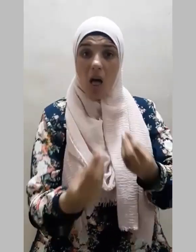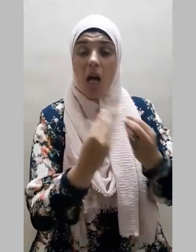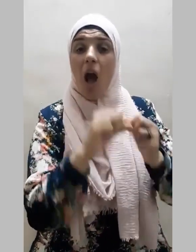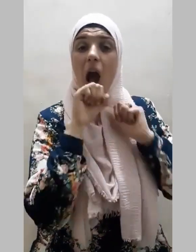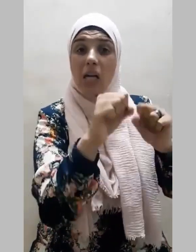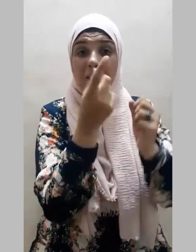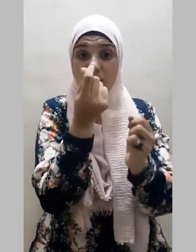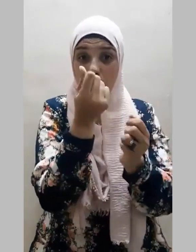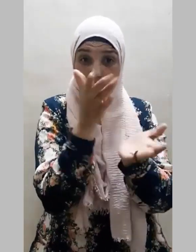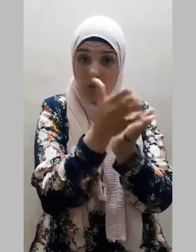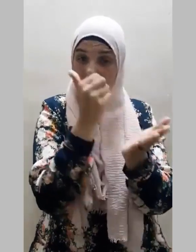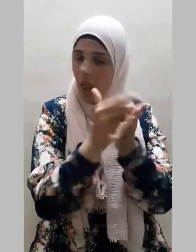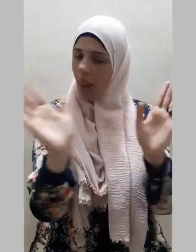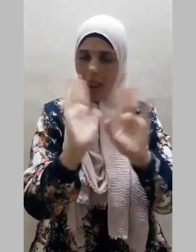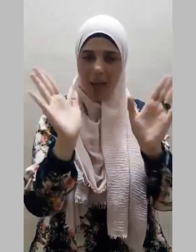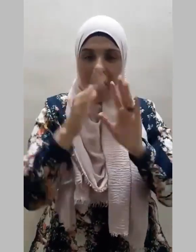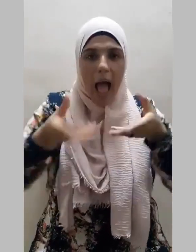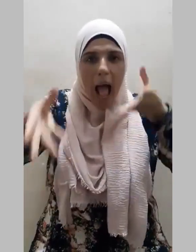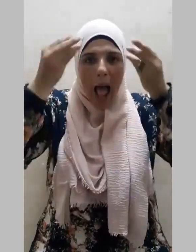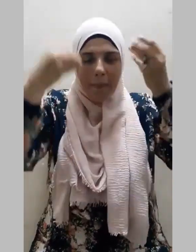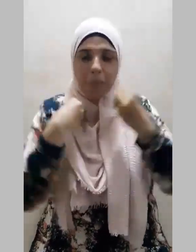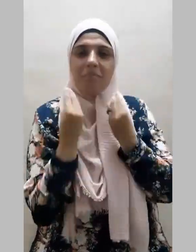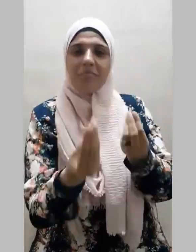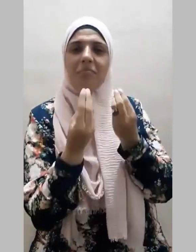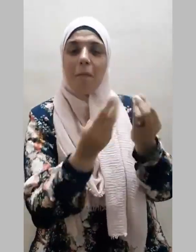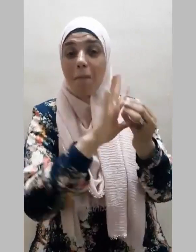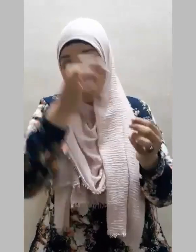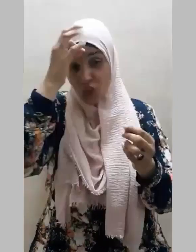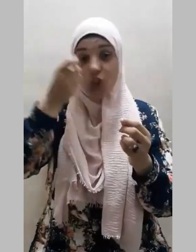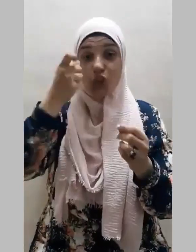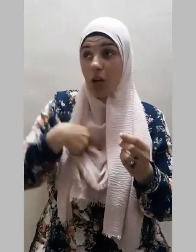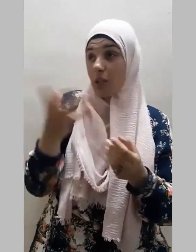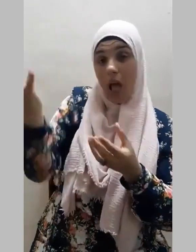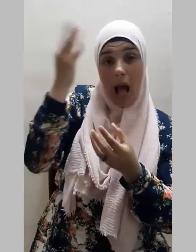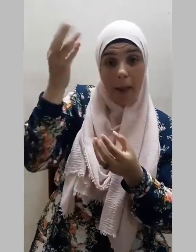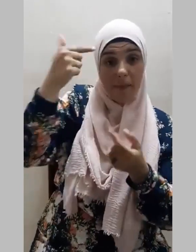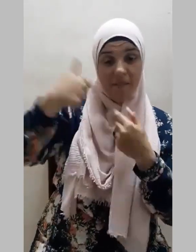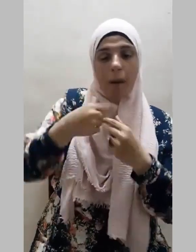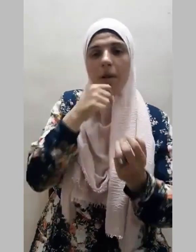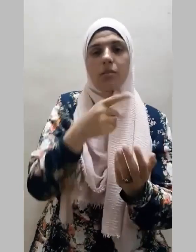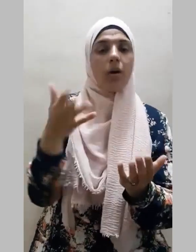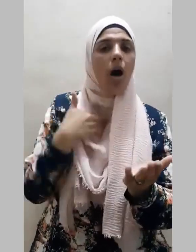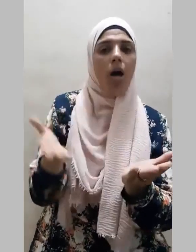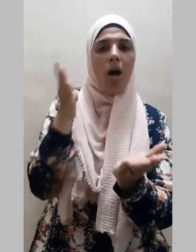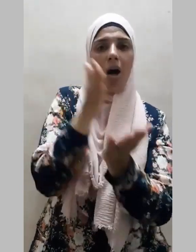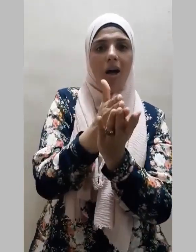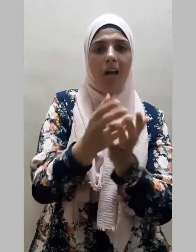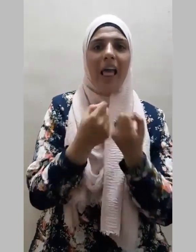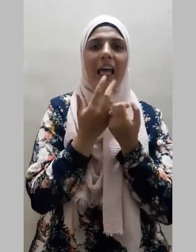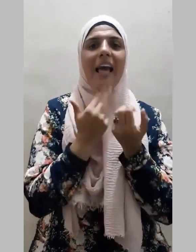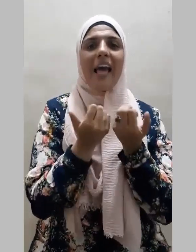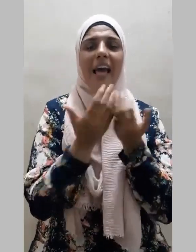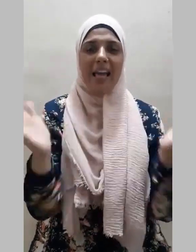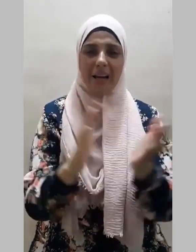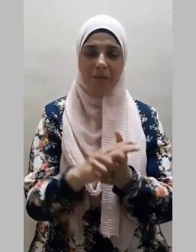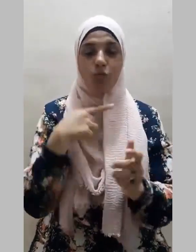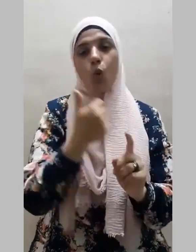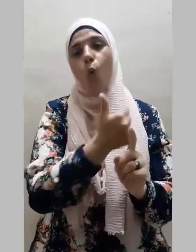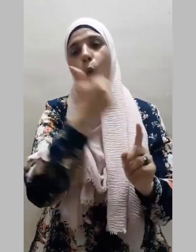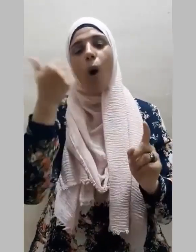ورثوا العلم فمن أخذه أخذ بحظ واثم وعن أبي ذر رضي